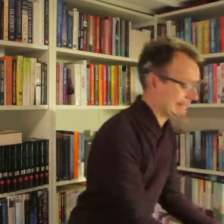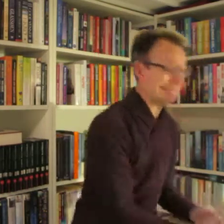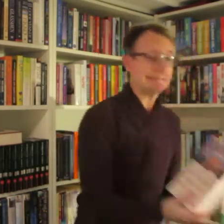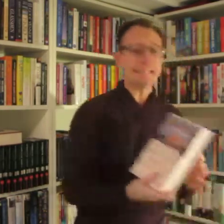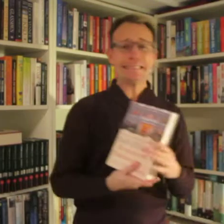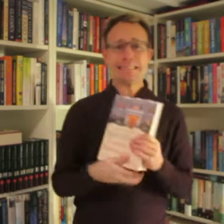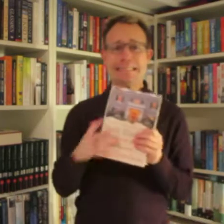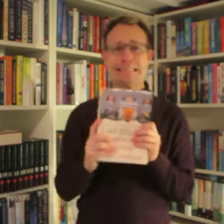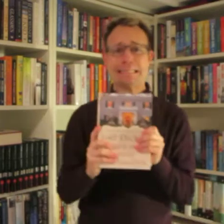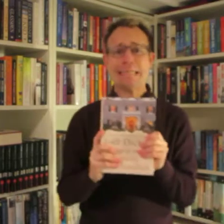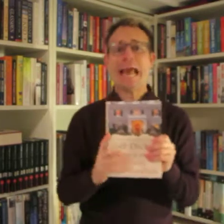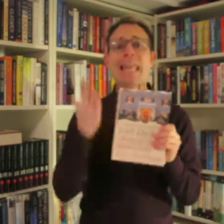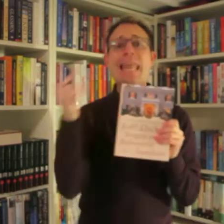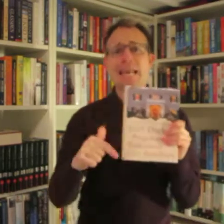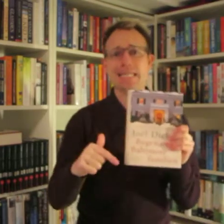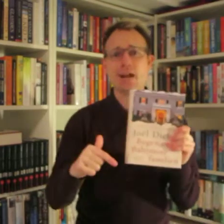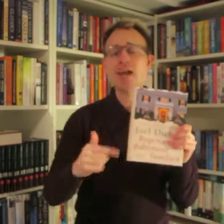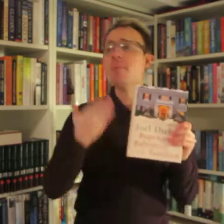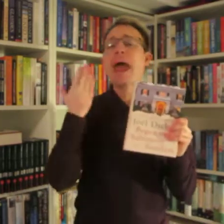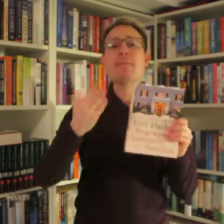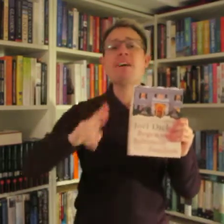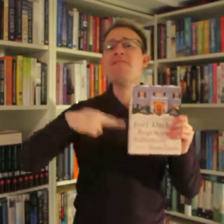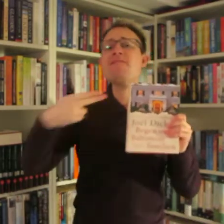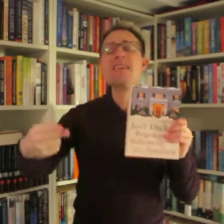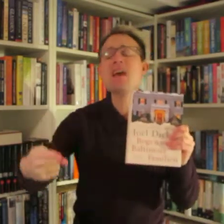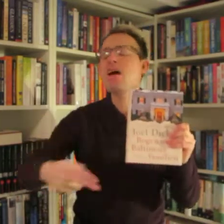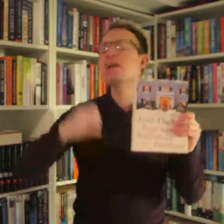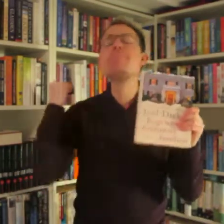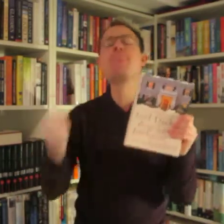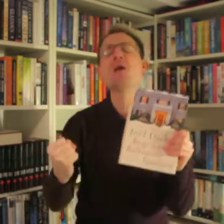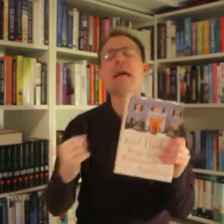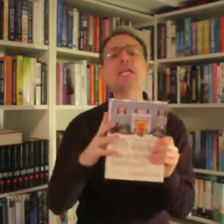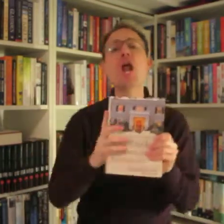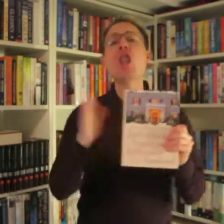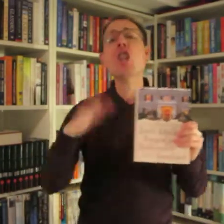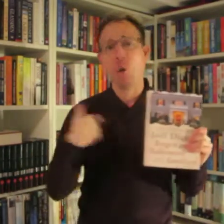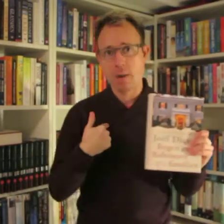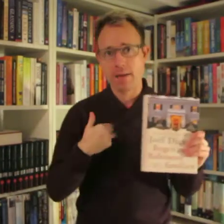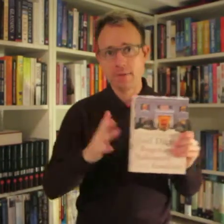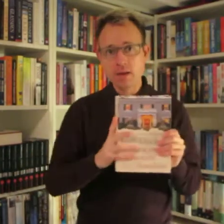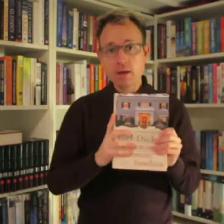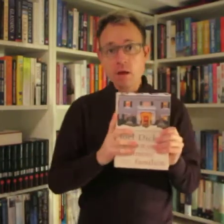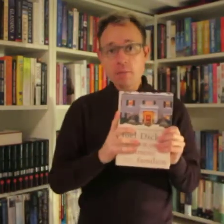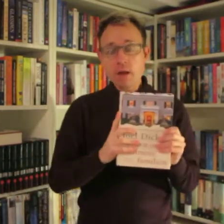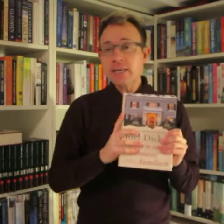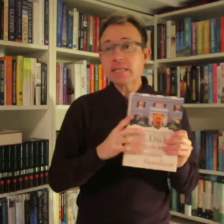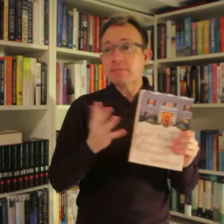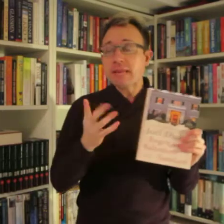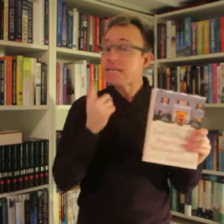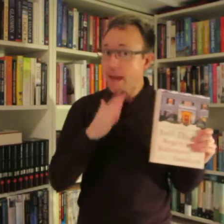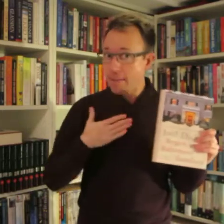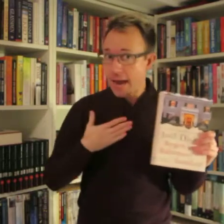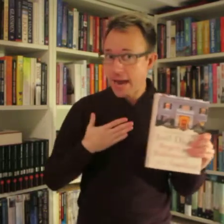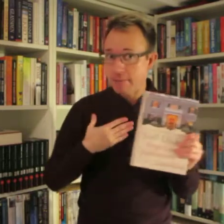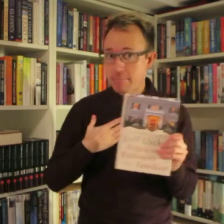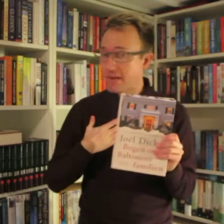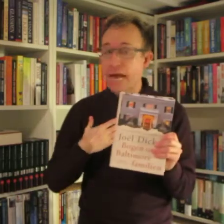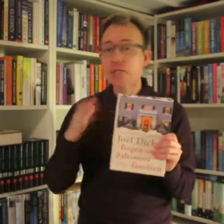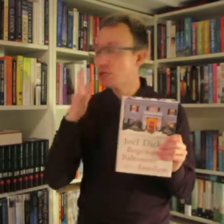Så øh... Læs den. Og I må anbevæge videre. Og I må gerne love mig. Det smager jeg have. Men jeg synes